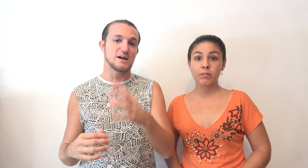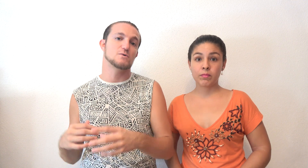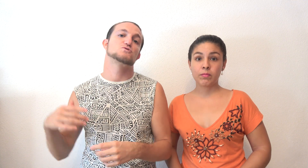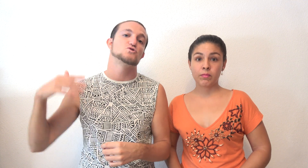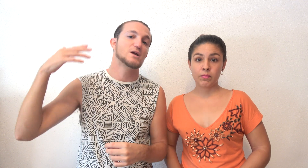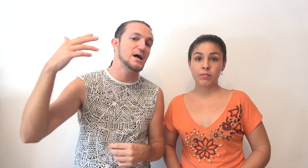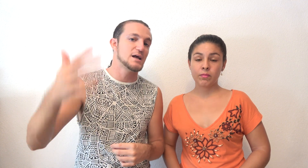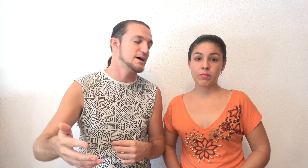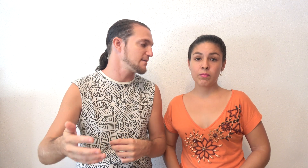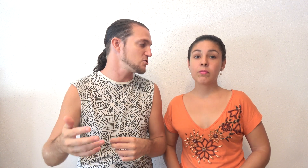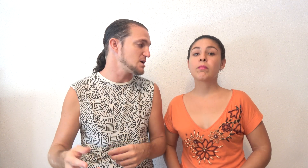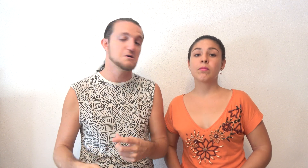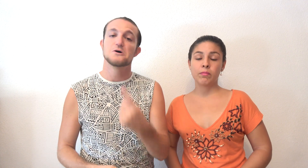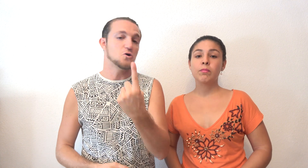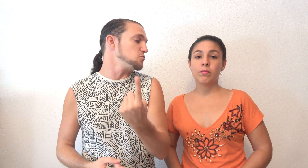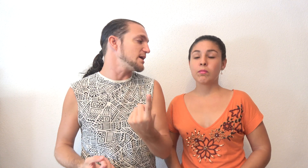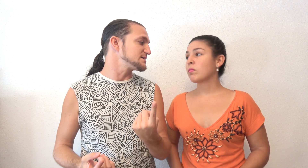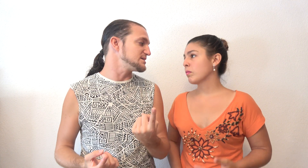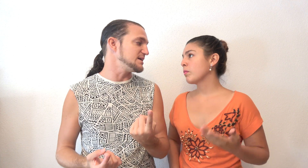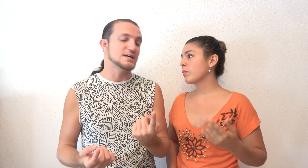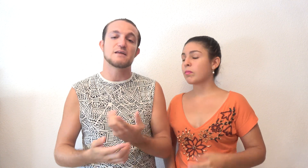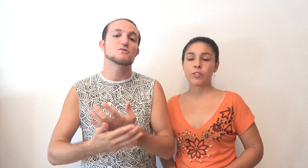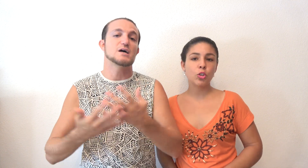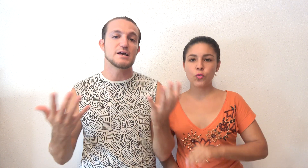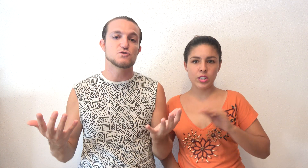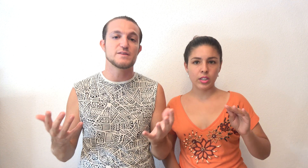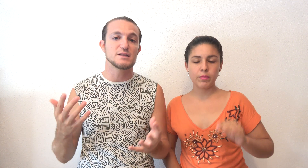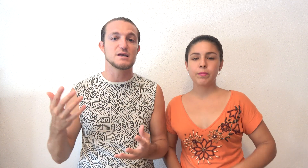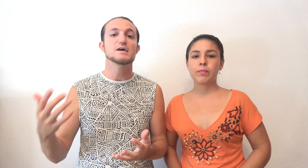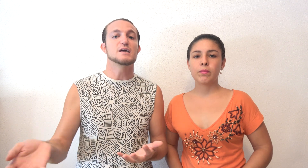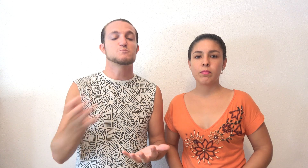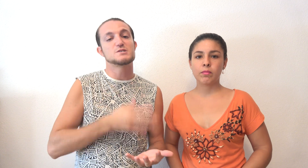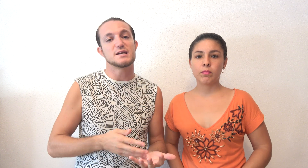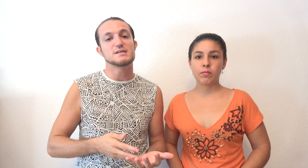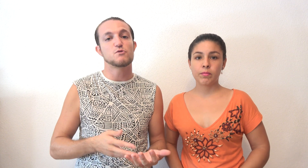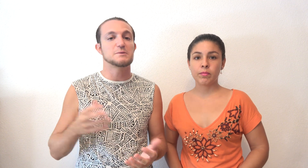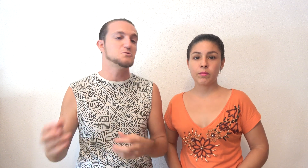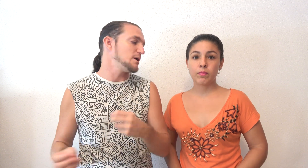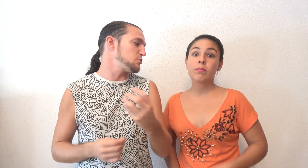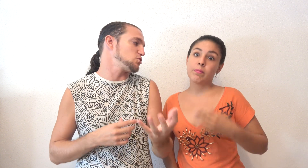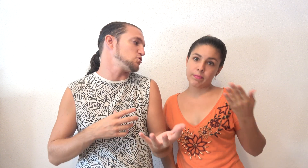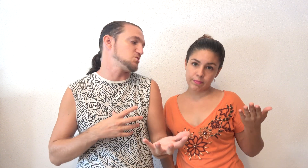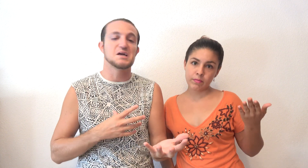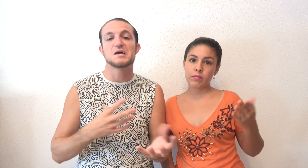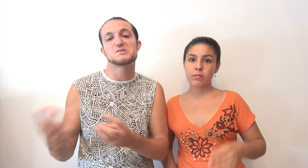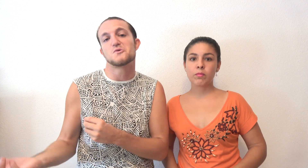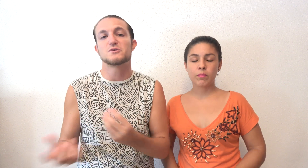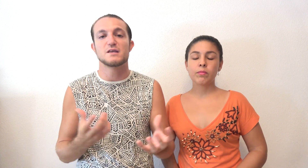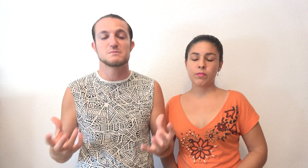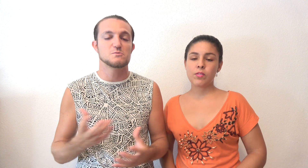alguna excursión a La Graciosa, con un día que estéis en la isla Graciosa es suficiente. Y después, si queréis en Fuerteventura, pues otros tres, cuatro días más o